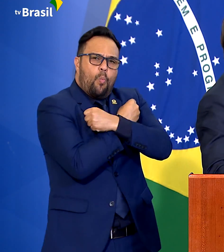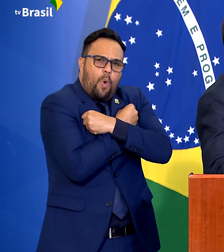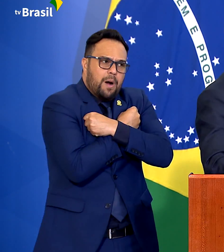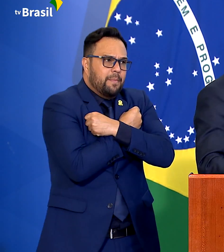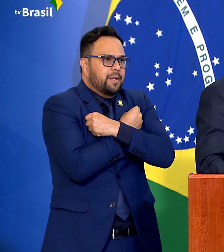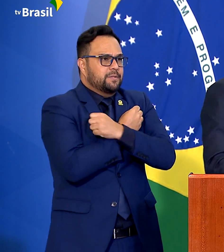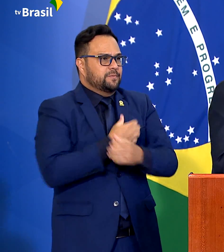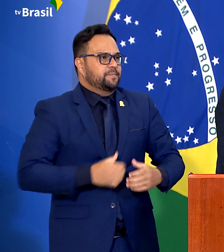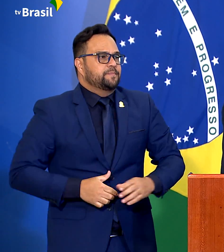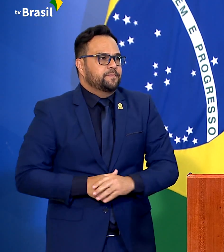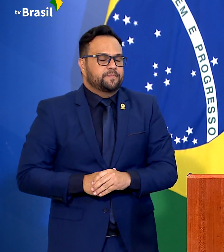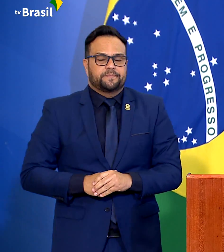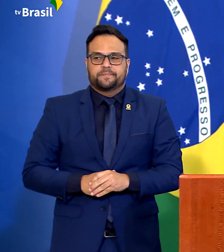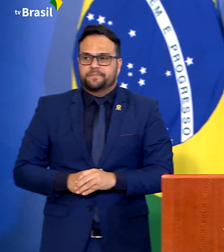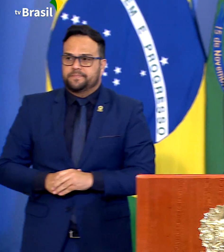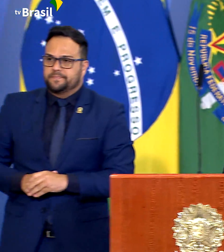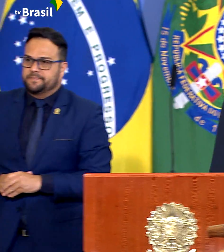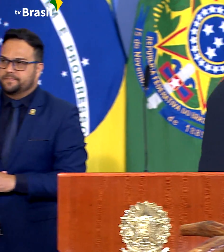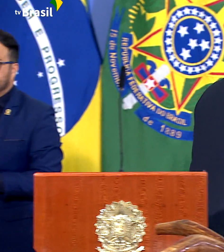Flávia Ruta.